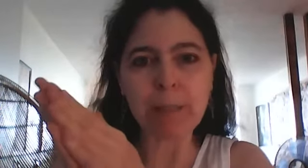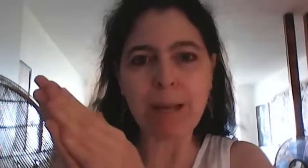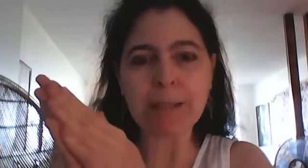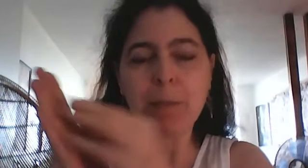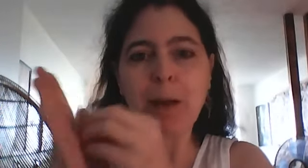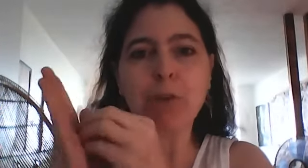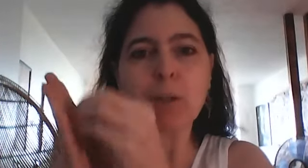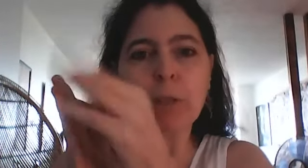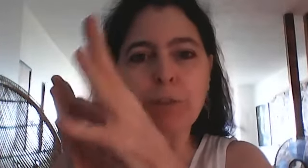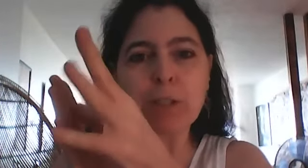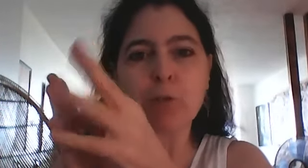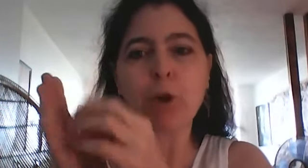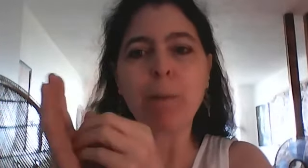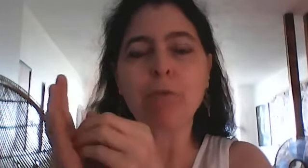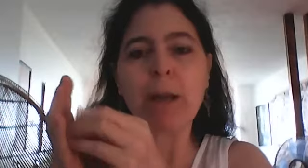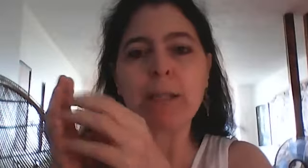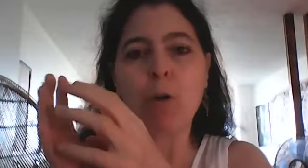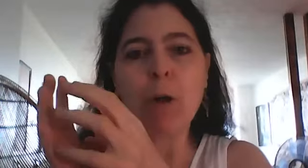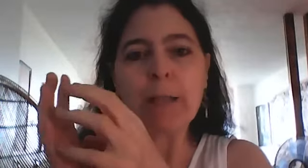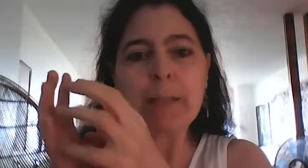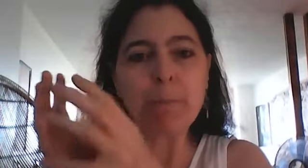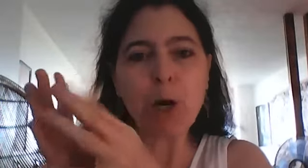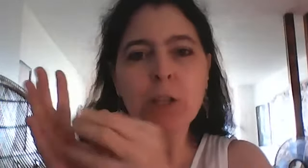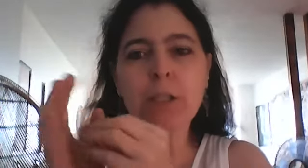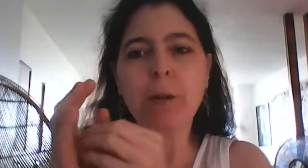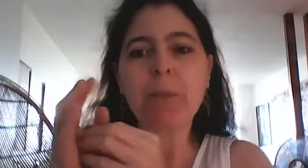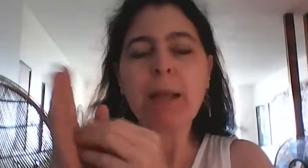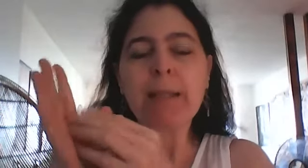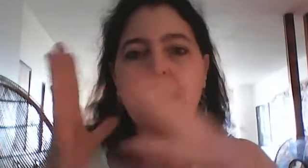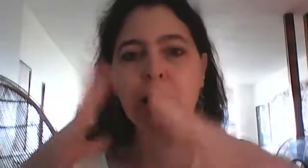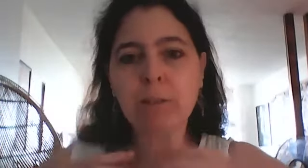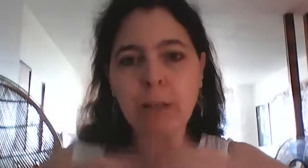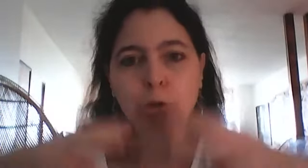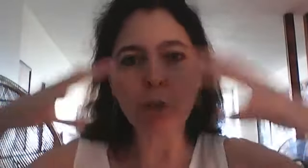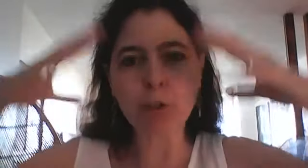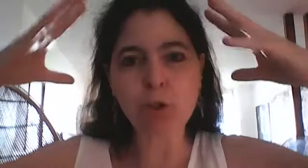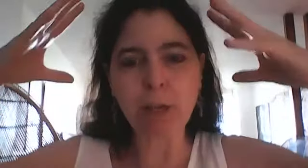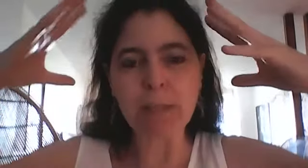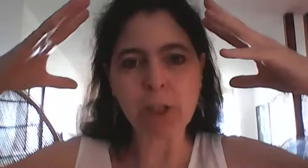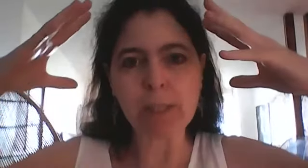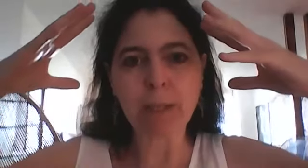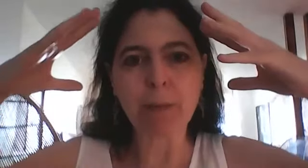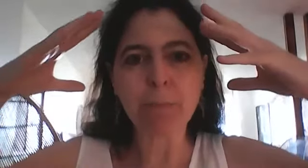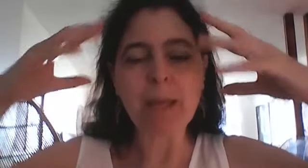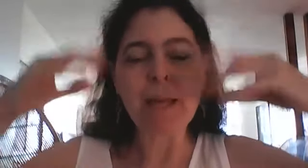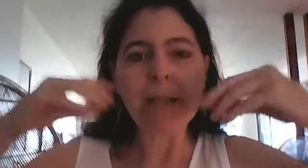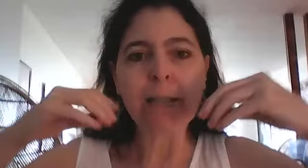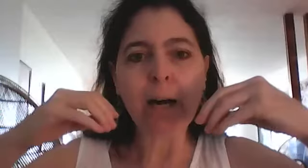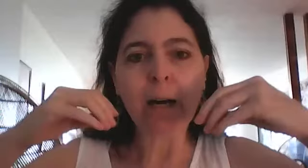déplacés parfois ils ont des fissures parfois ils ont des bosses dans dans toute notre structure énergétique il y a